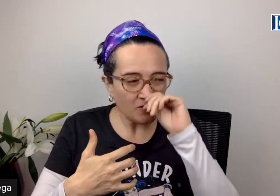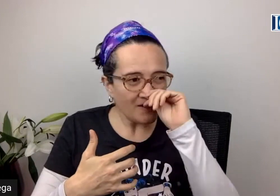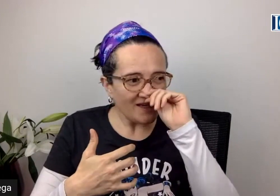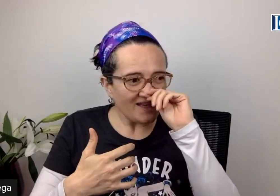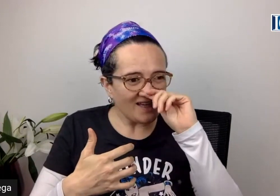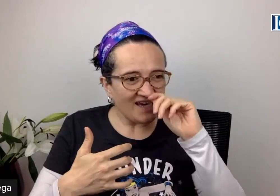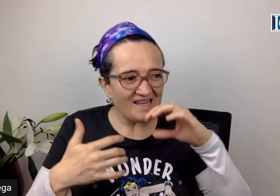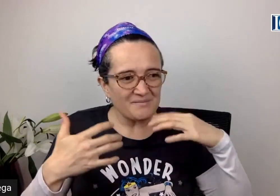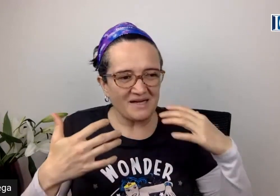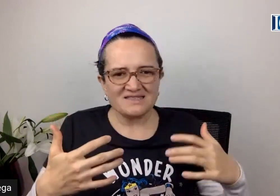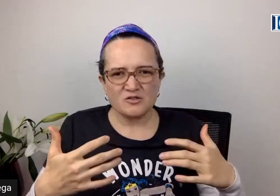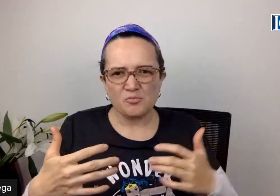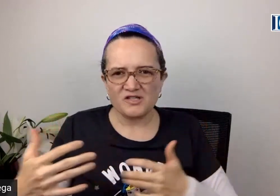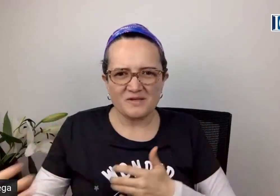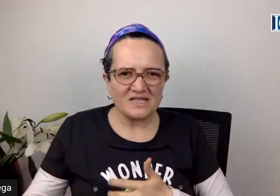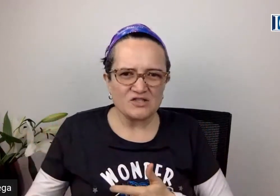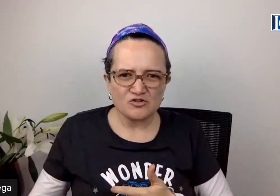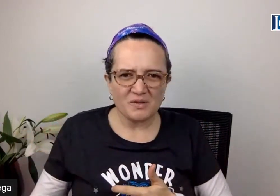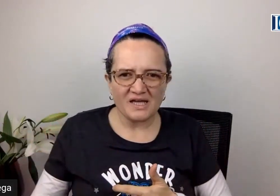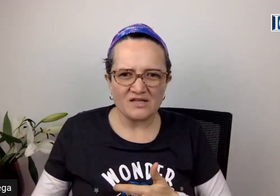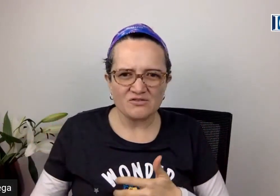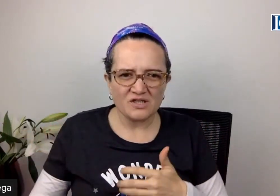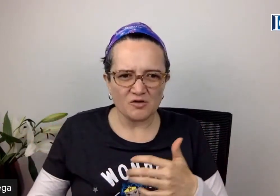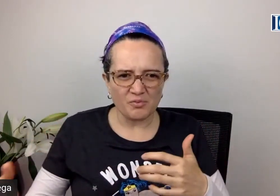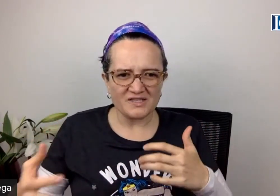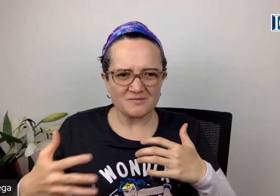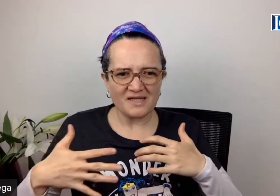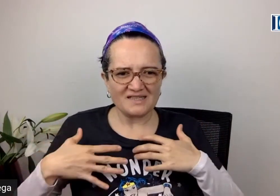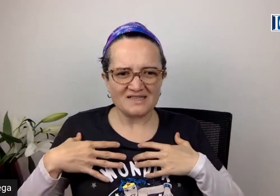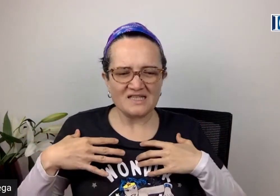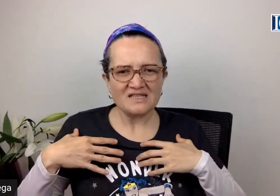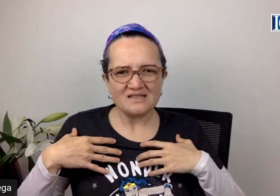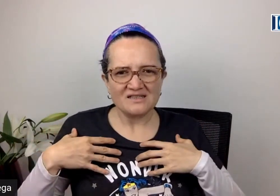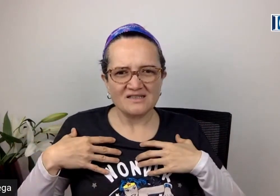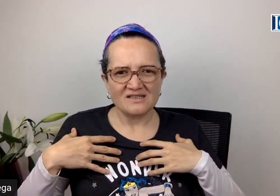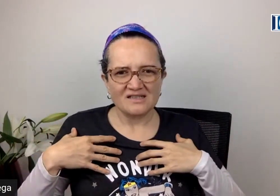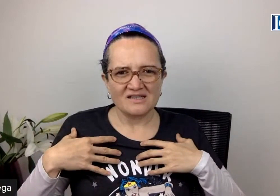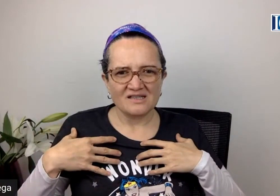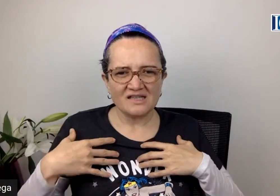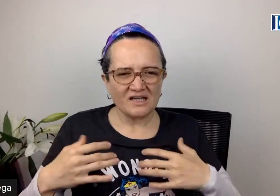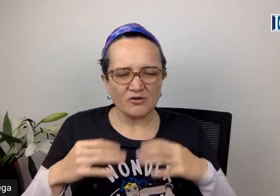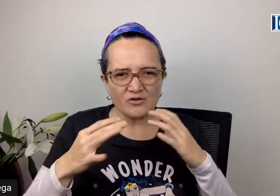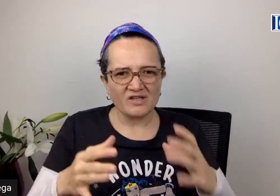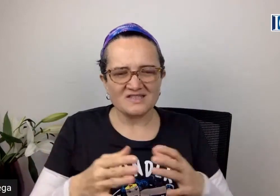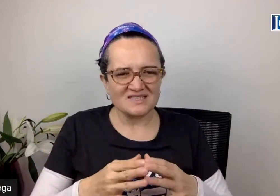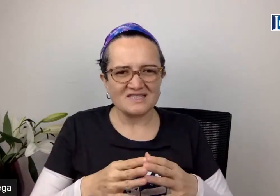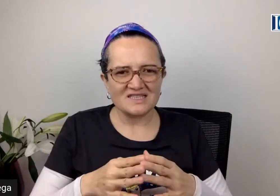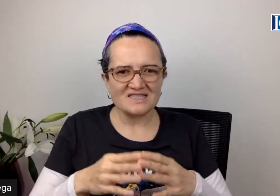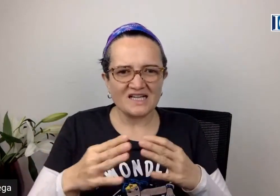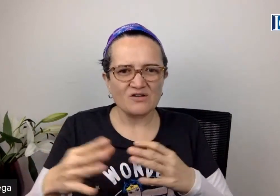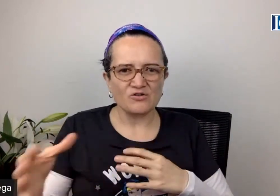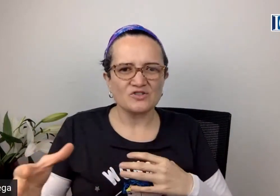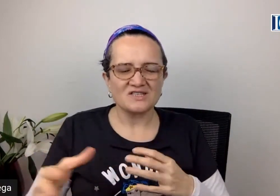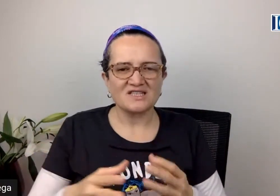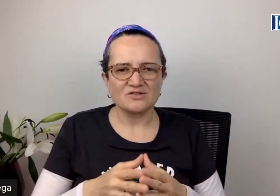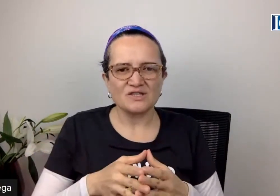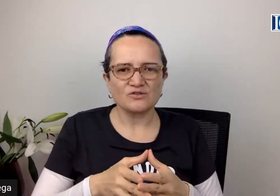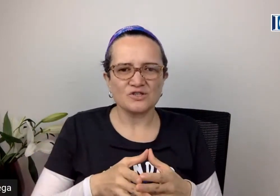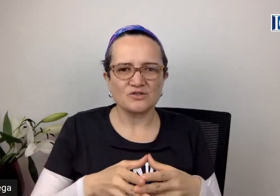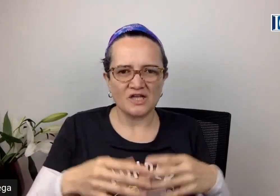que además lo puedes ver en niños pequeños, que lo puedes ver en ti y que lo único que se necesita es que reconozcas que eso es incondicional